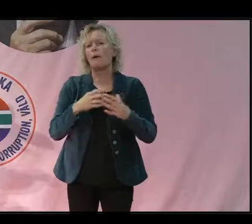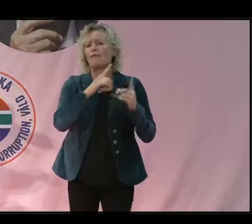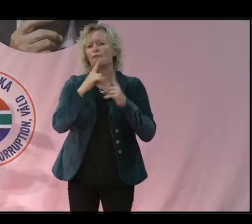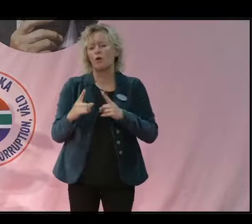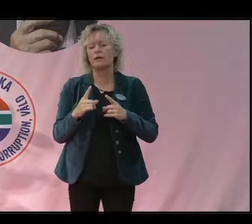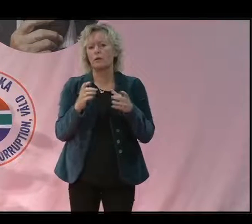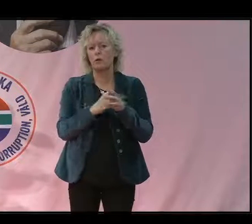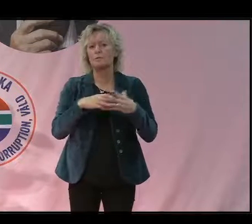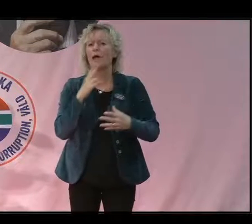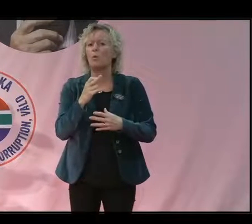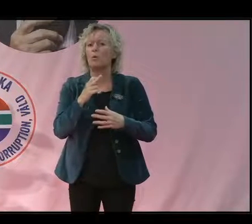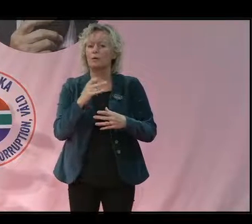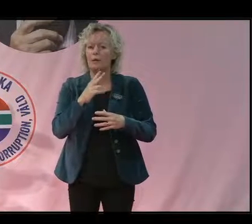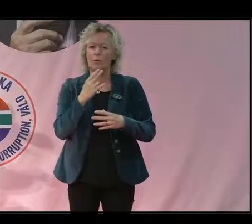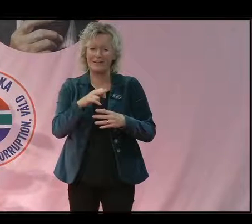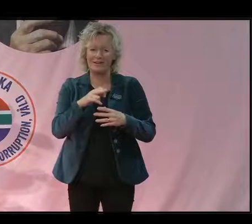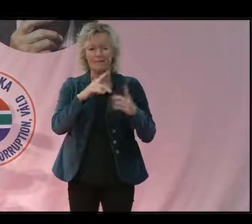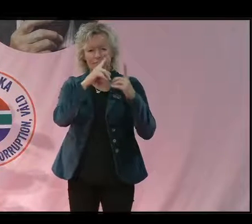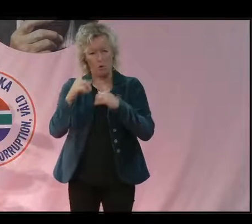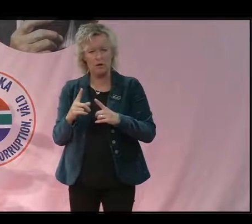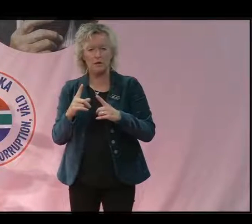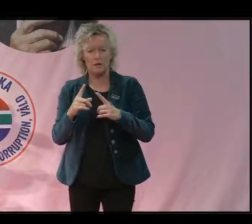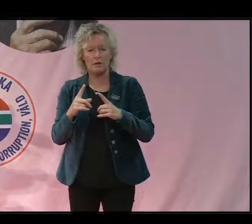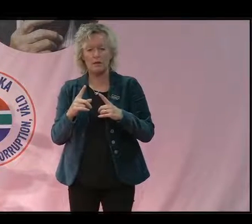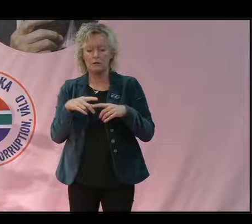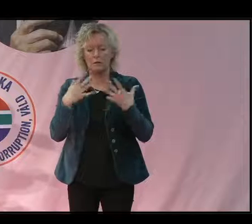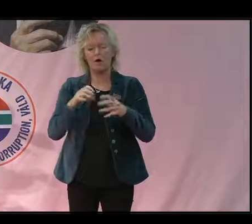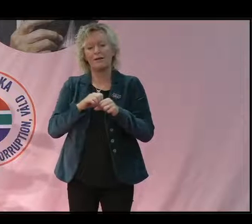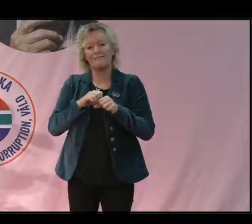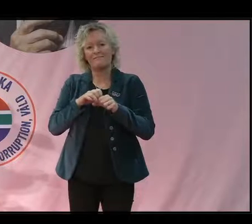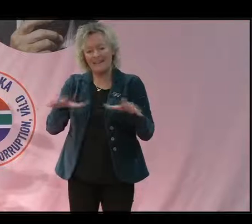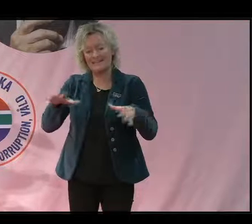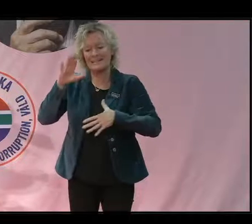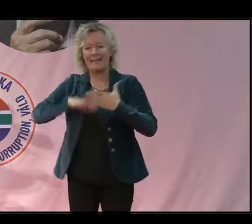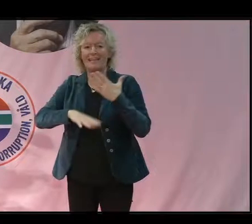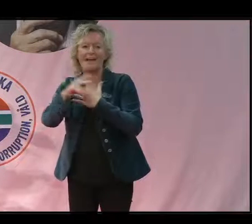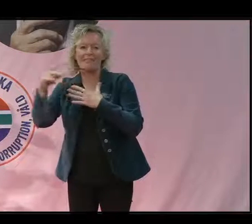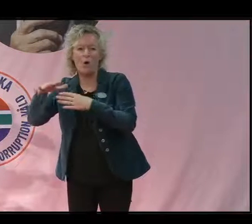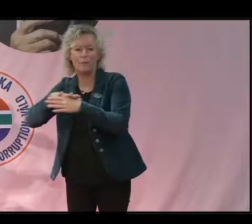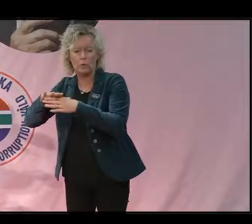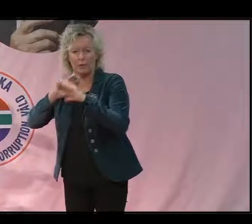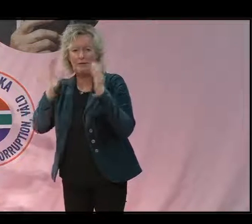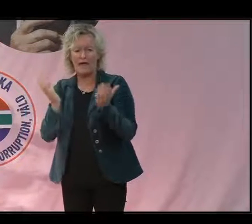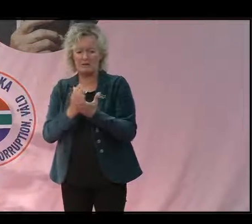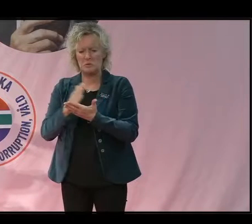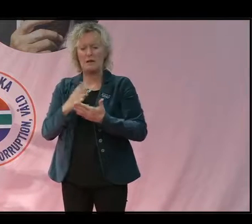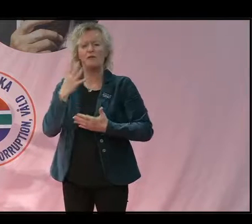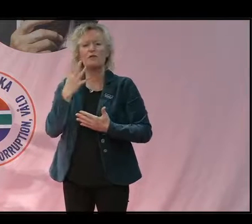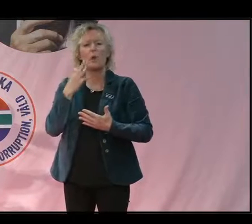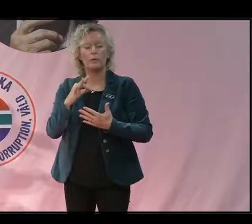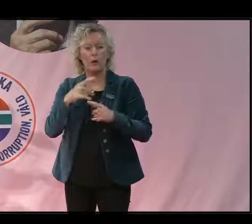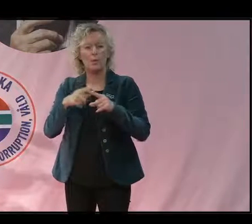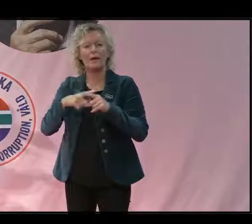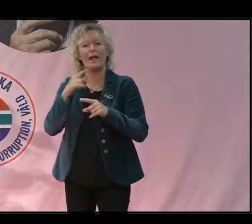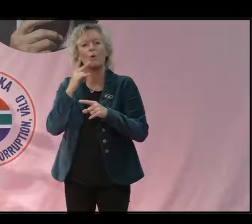av de områden som det finns mest urfolksgrupper av alla. Ungefär 400 grupper. Och det betyder